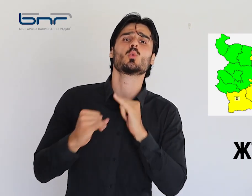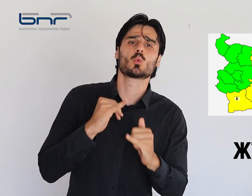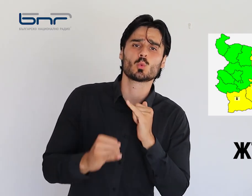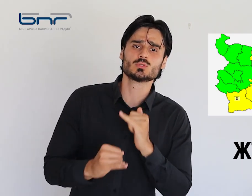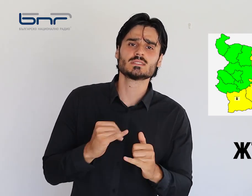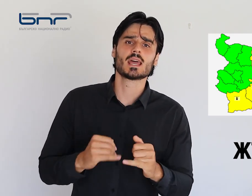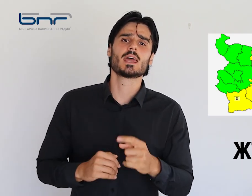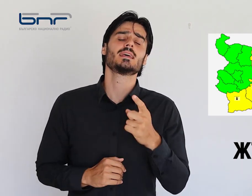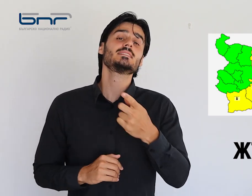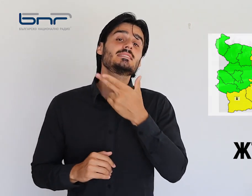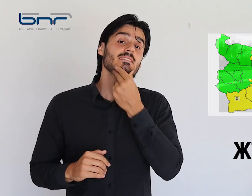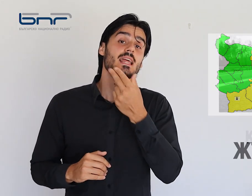Силистренска област.